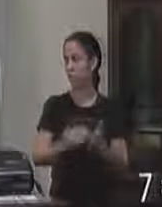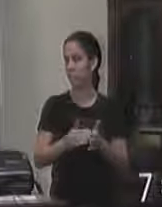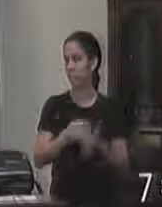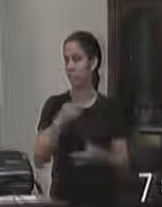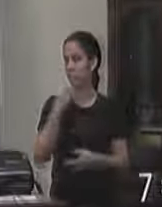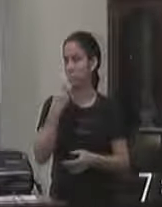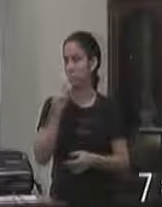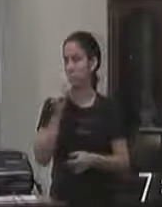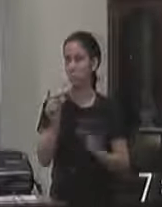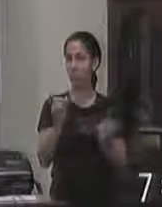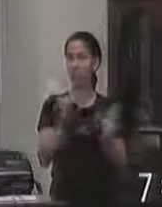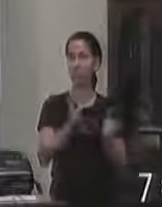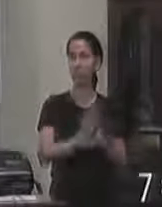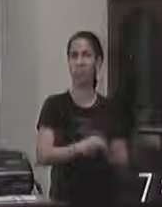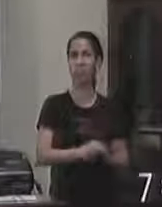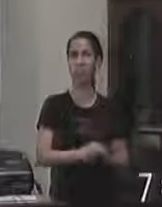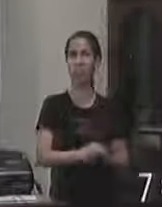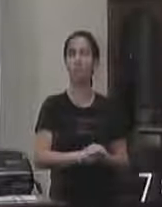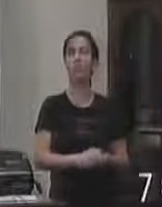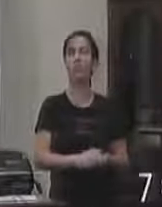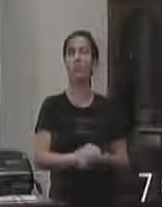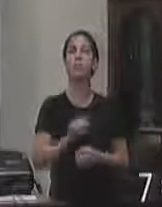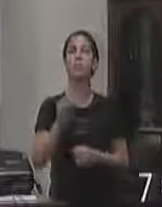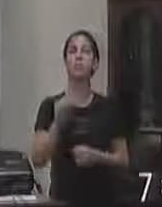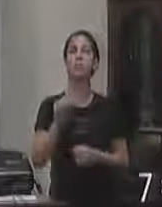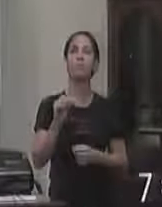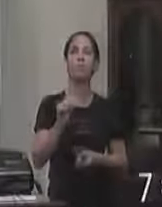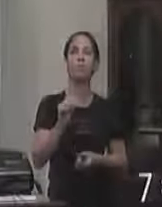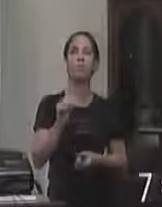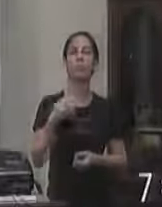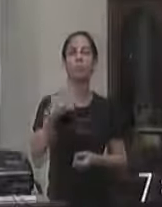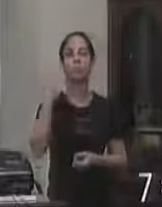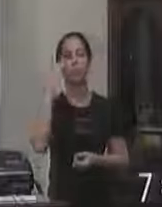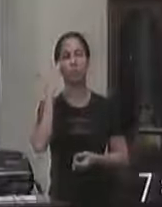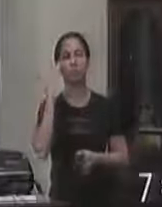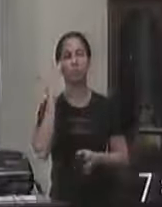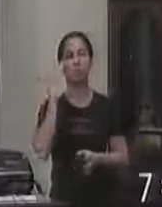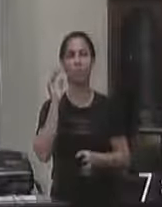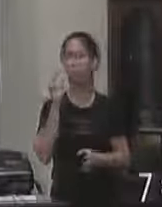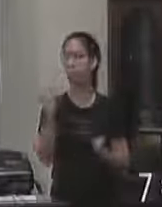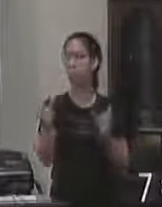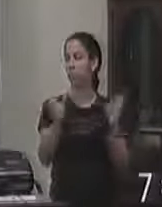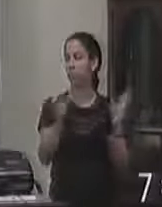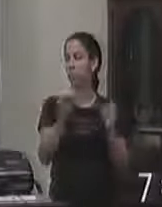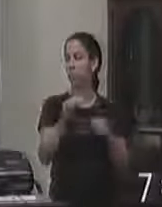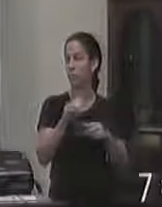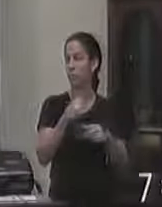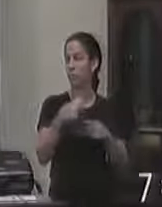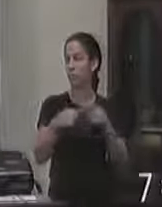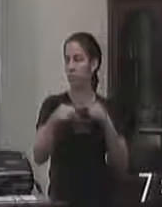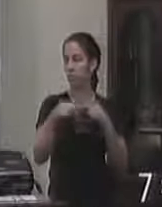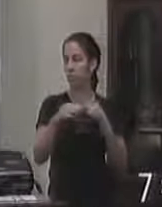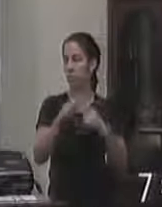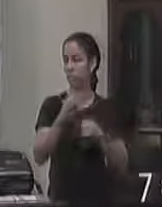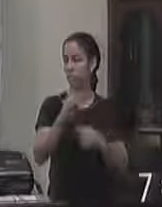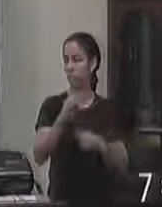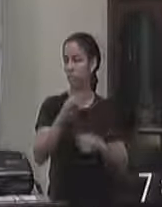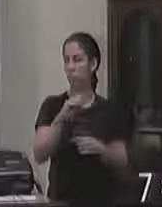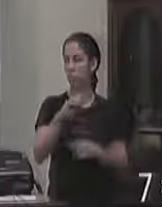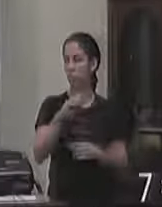colocações que eu acho que de colocações e críticas construtivas